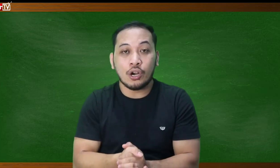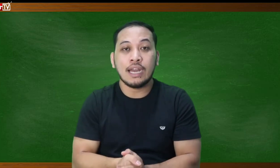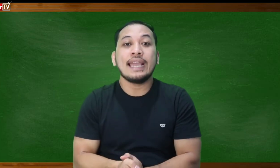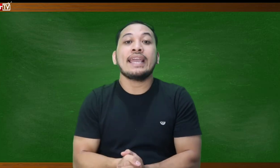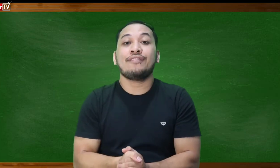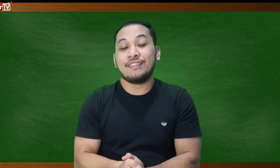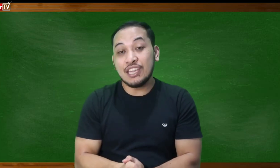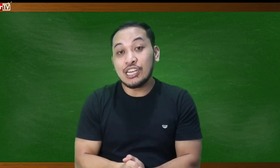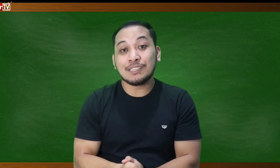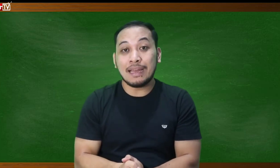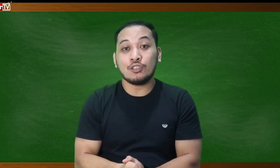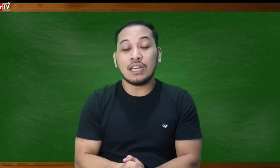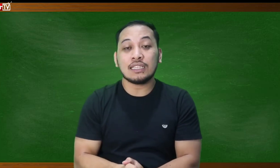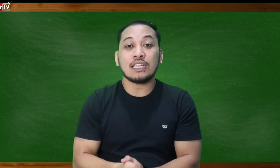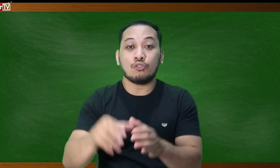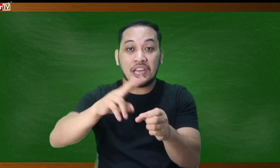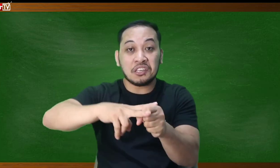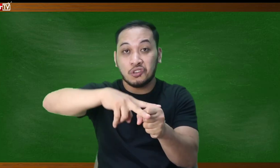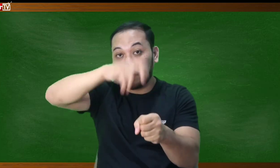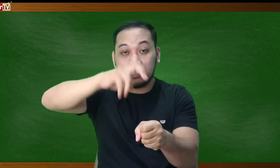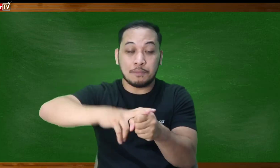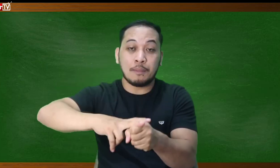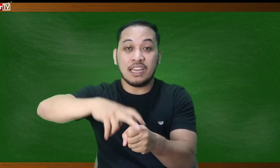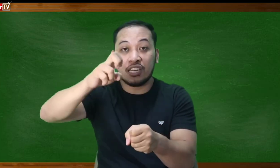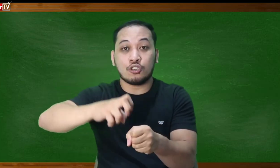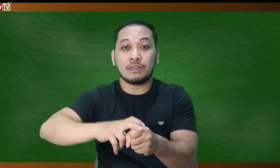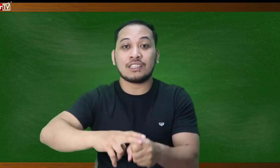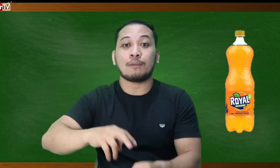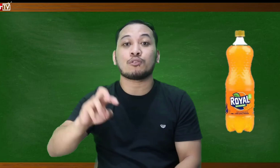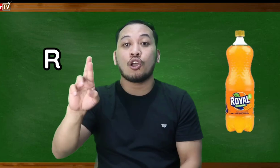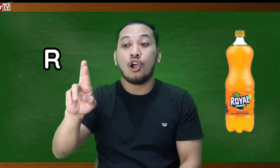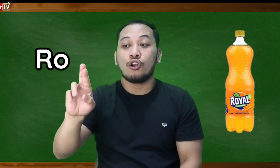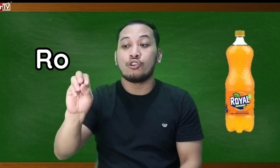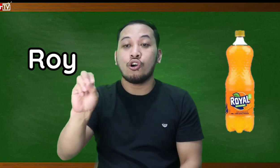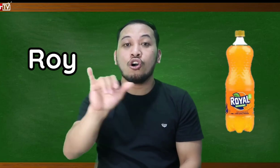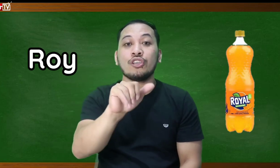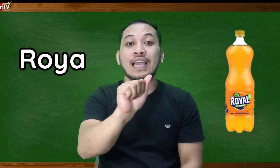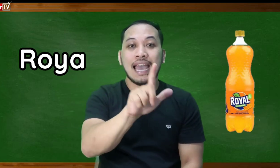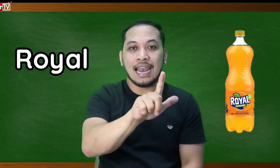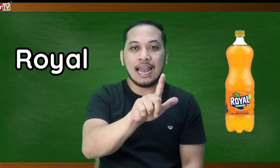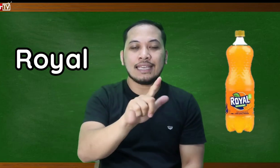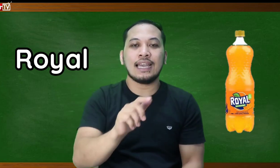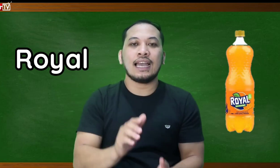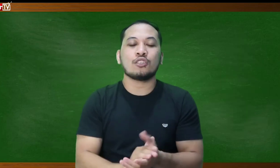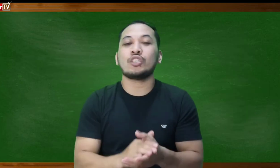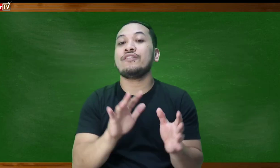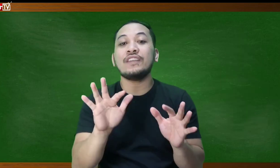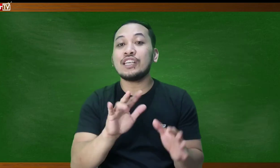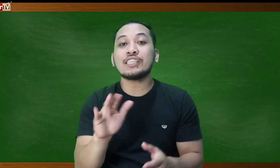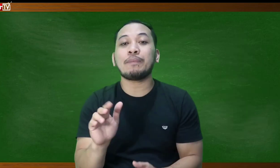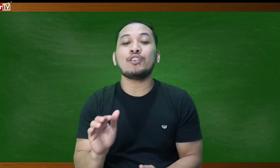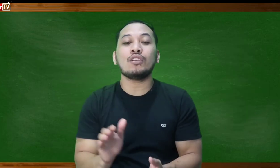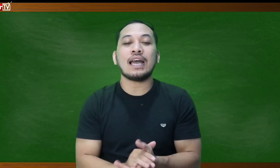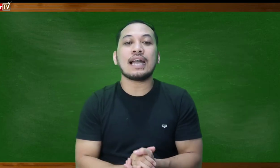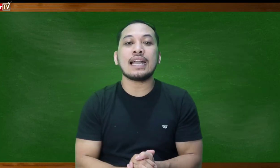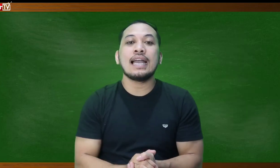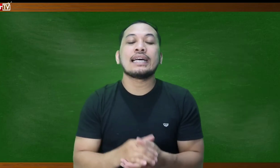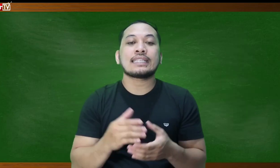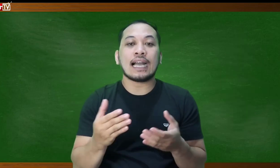i-fingerspell nyo lang din kung nari soft drinks papabili ka ng soft drinks tapos royal ayan so i-fingerspell nyo lang sa